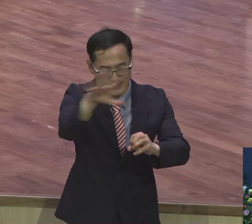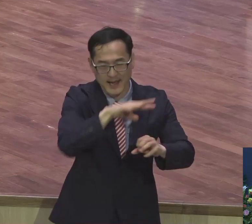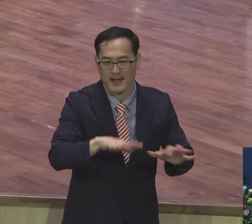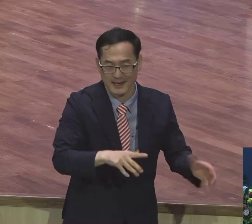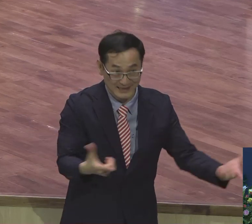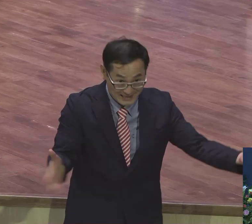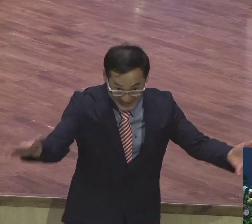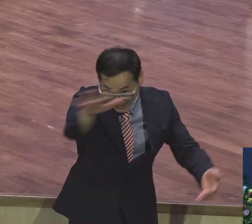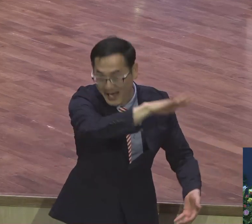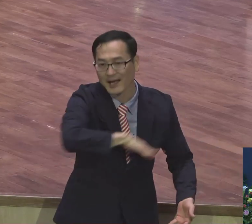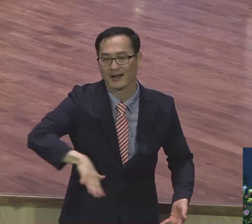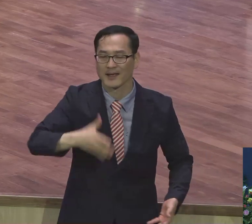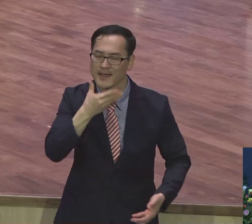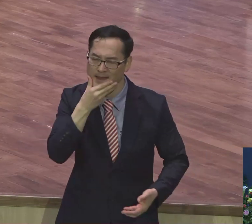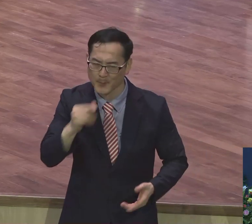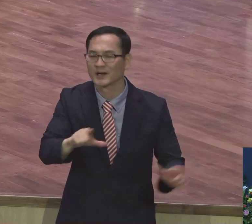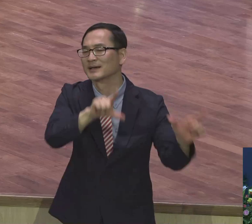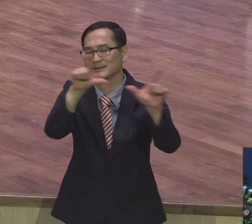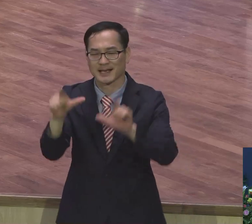살자.